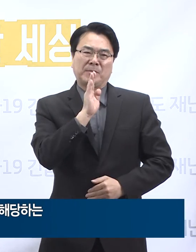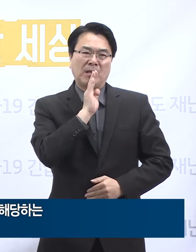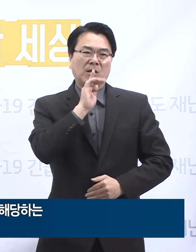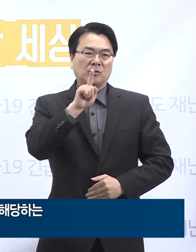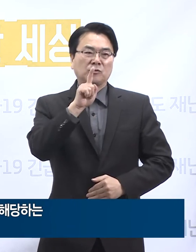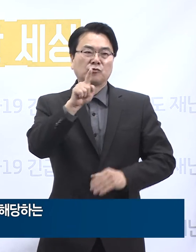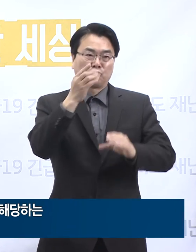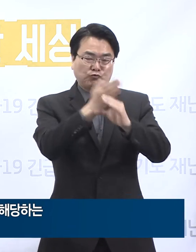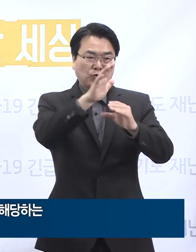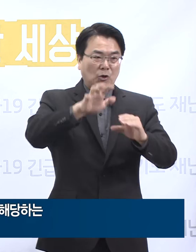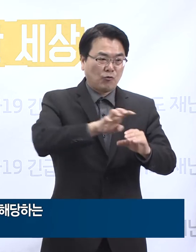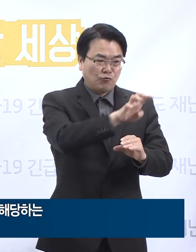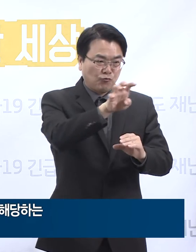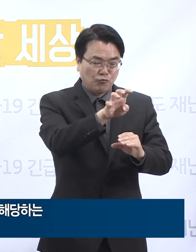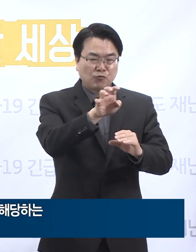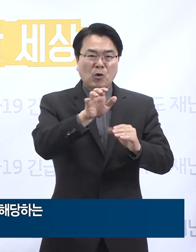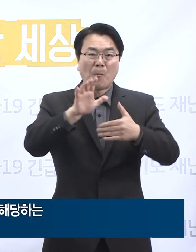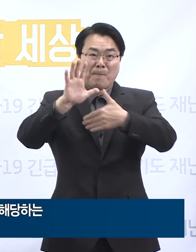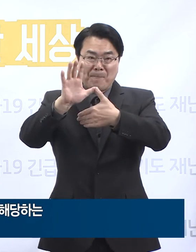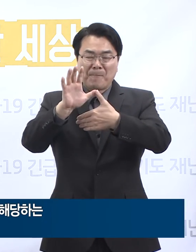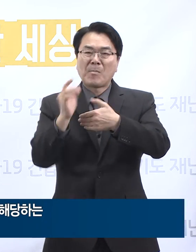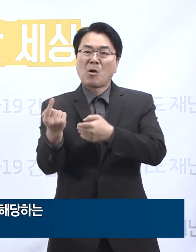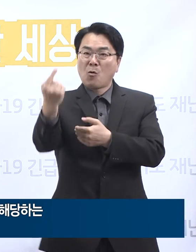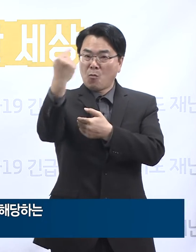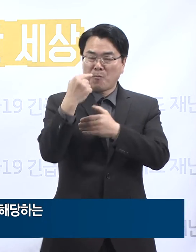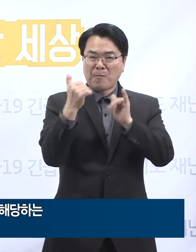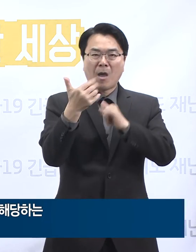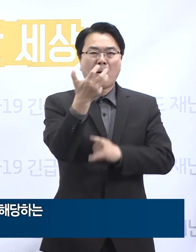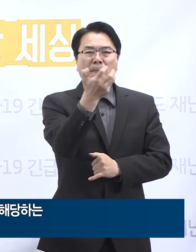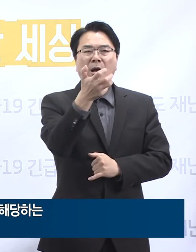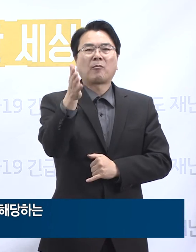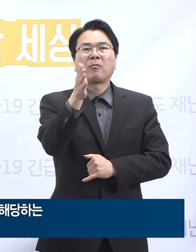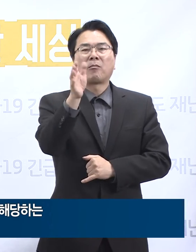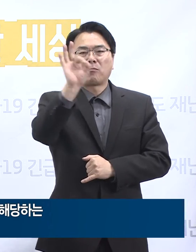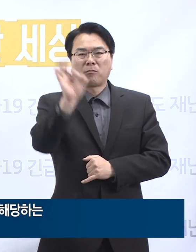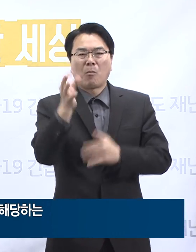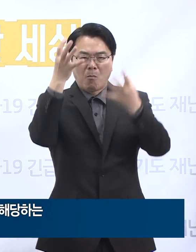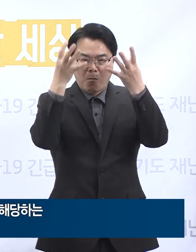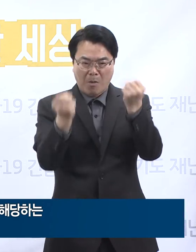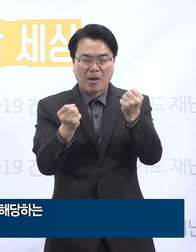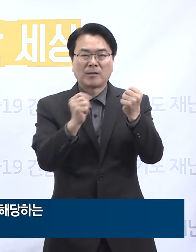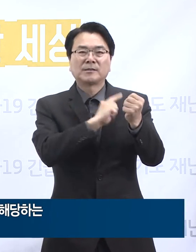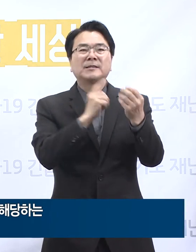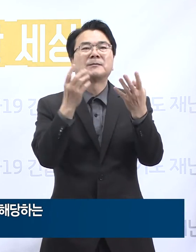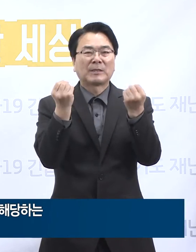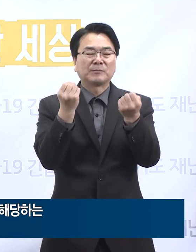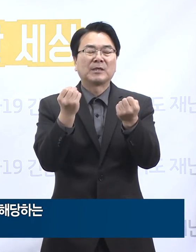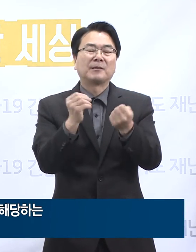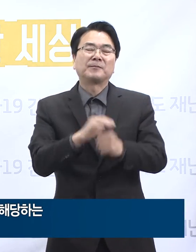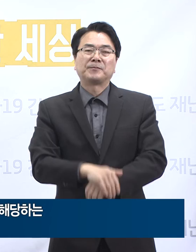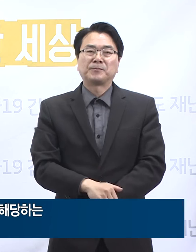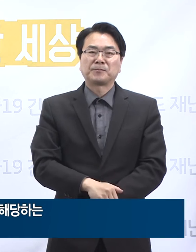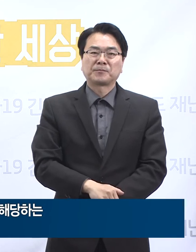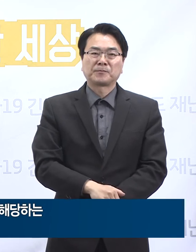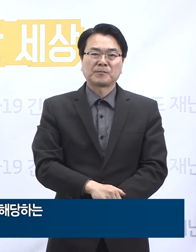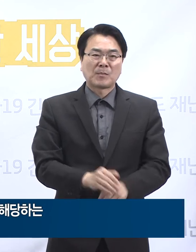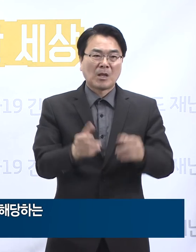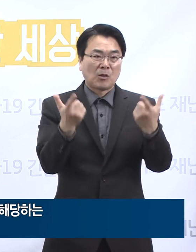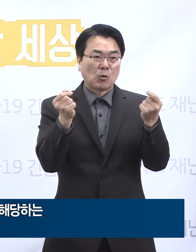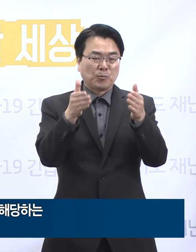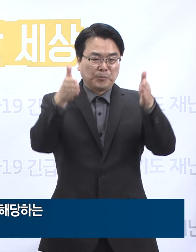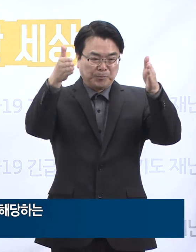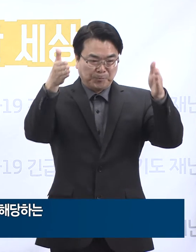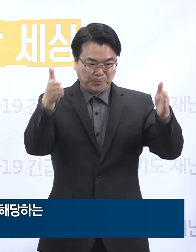유럽과 미국발 확진자가 84%인 42명으로 가장 비율이 높습니다. 같은 기간 도내